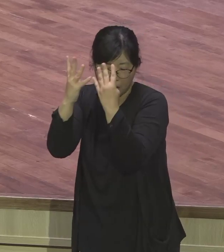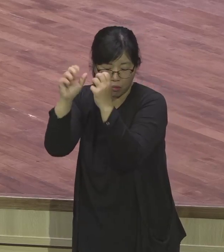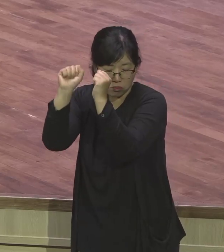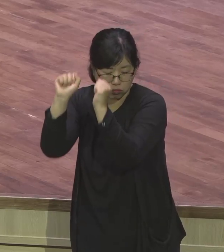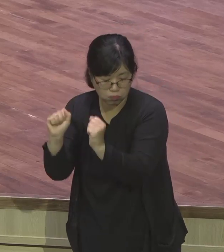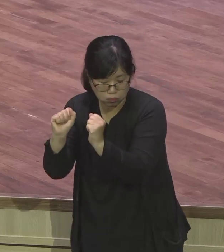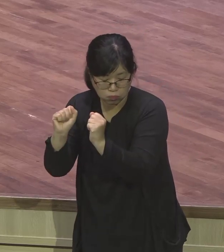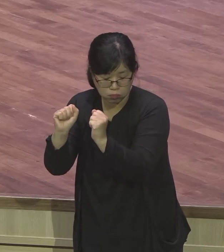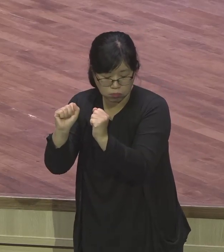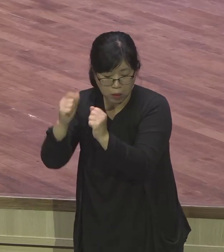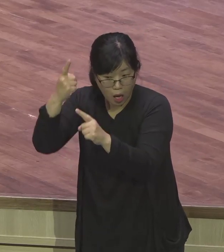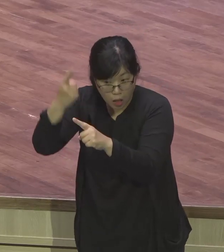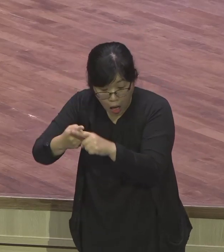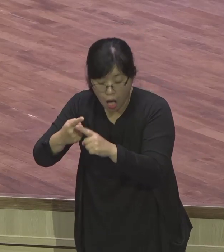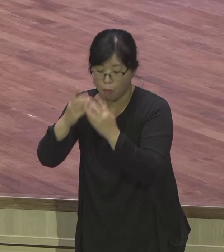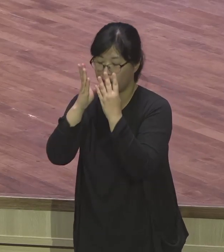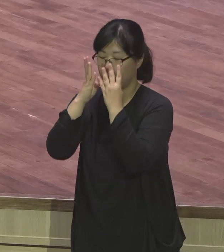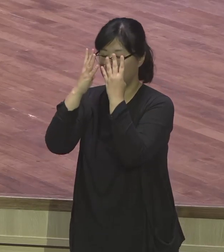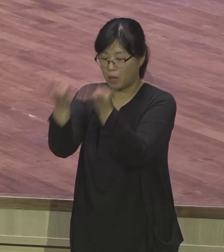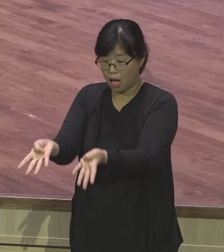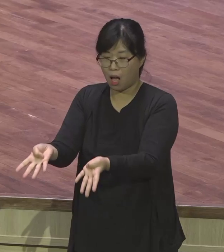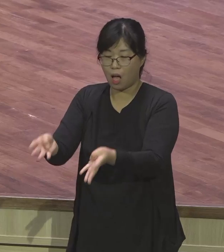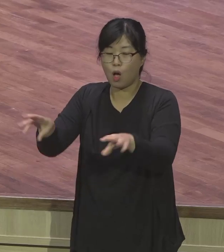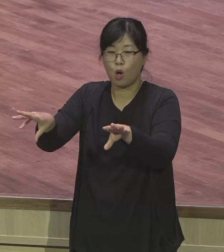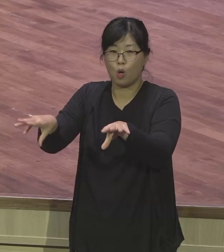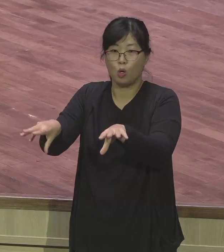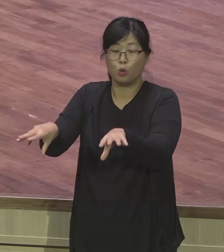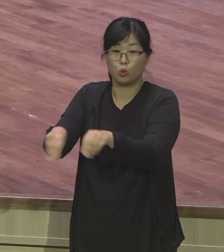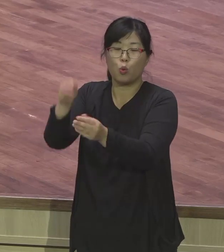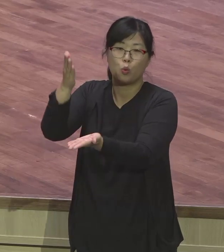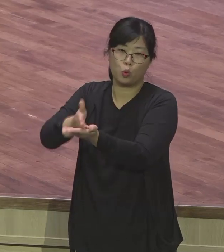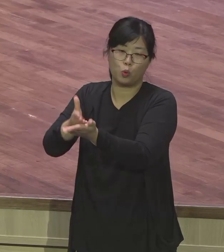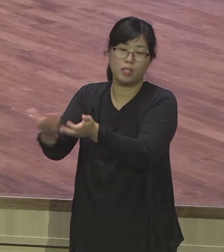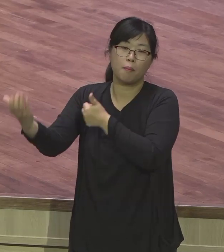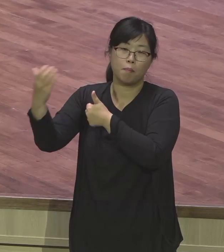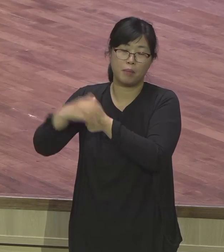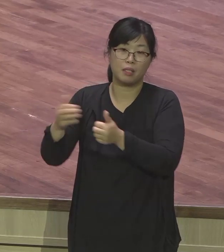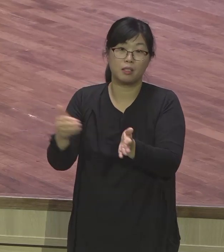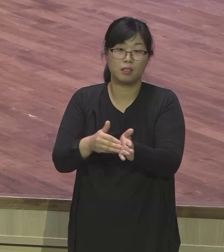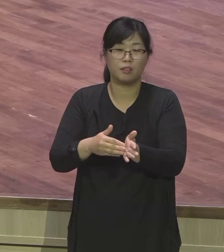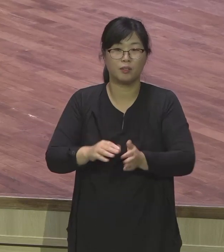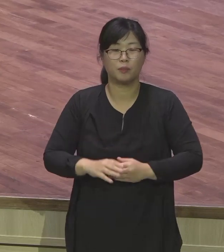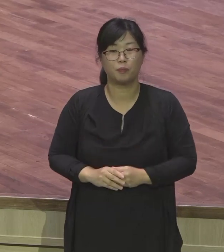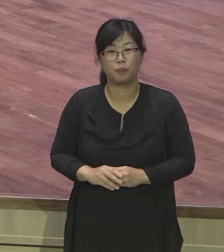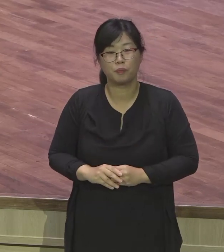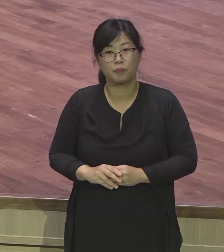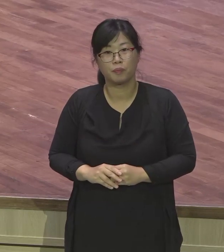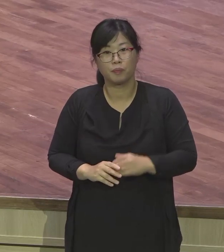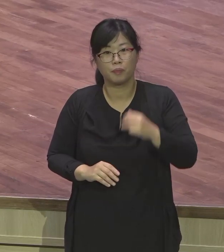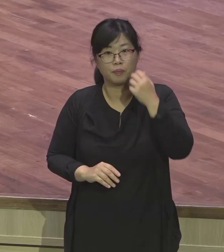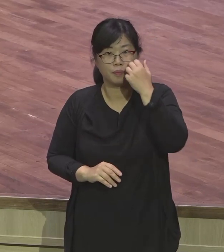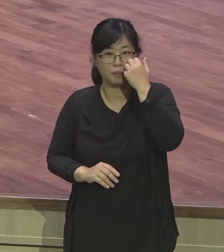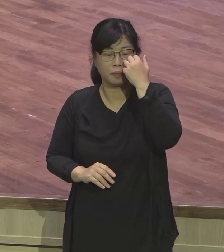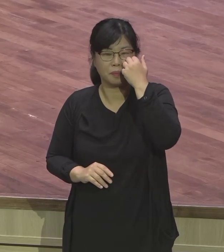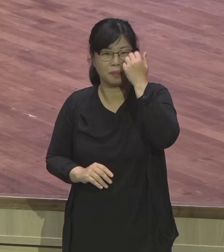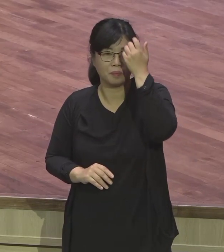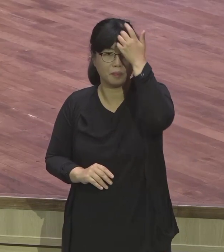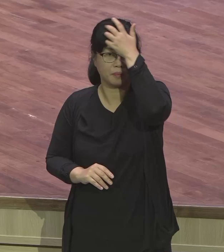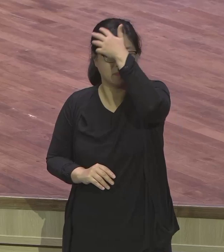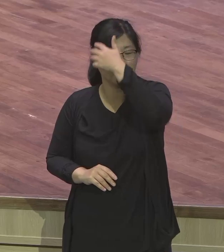교회 안에서 성직자로 쓰임 받는 공식 나이가 스물 서른 살이에요. 만 서른 살 다위시